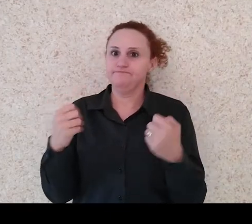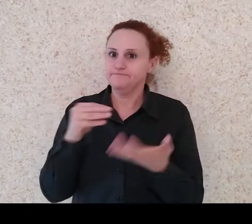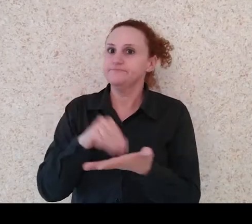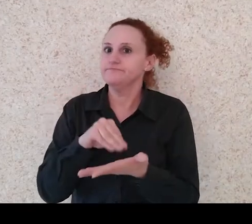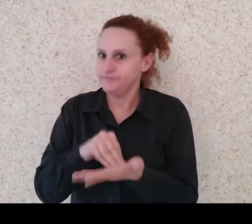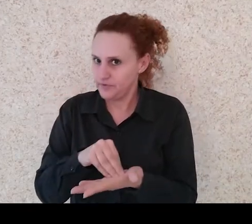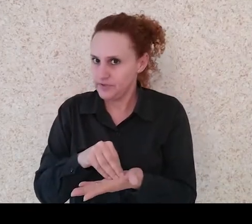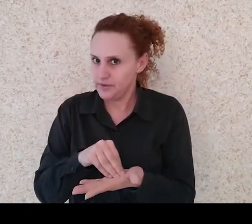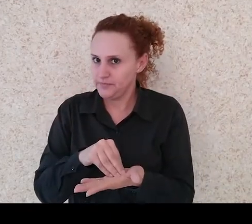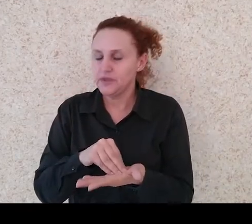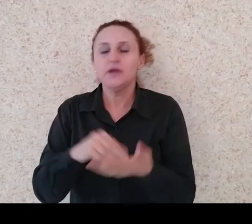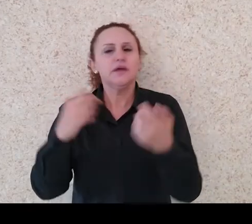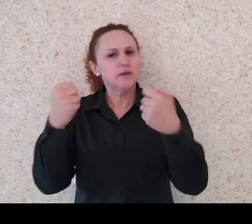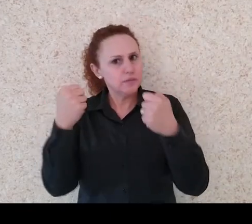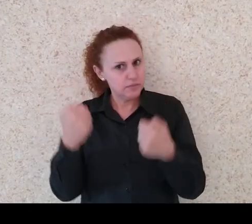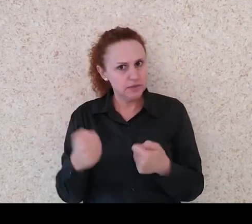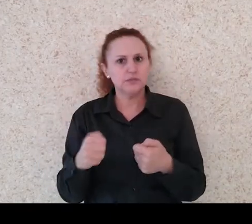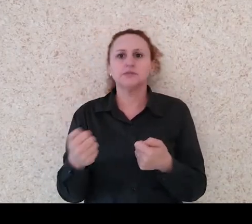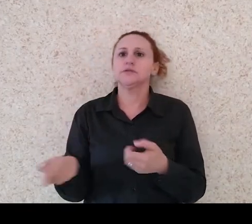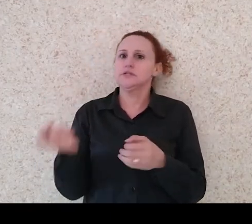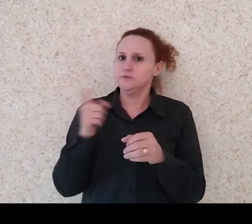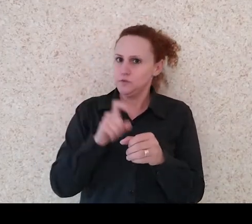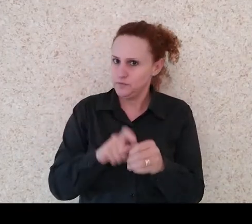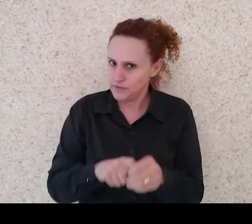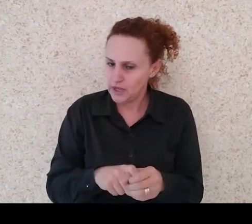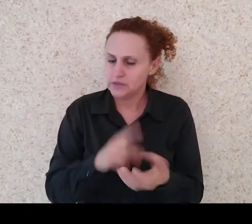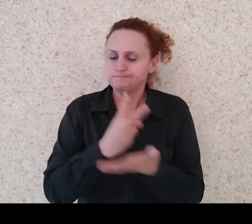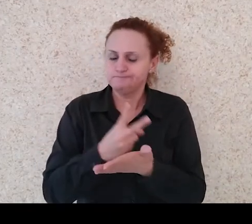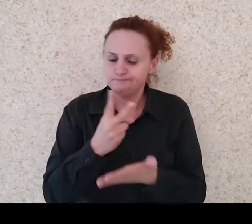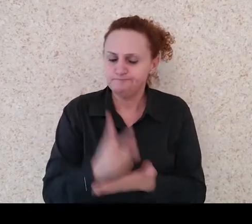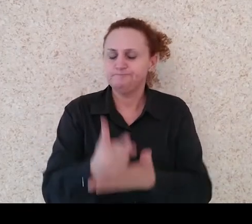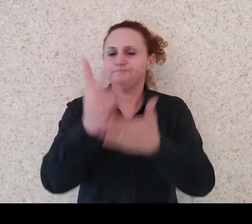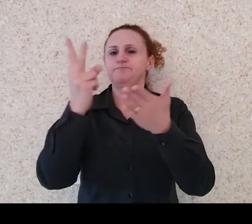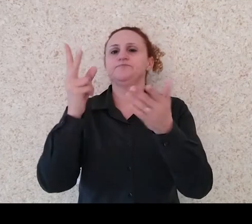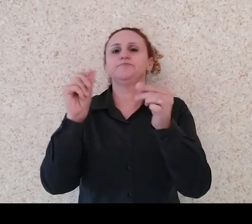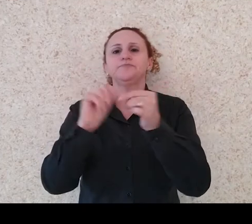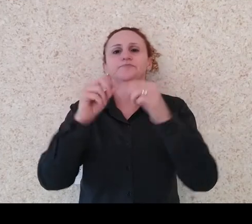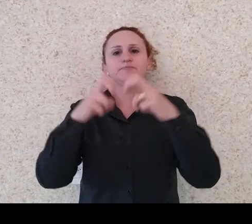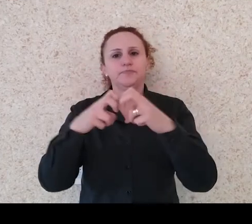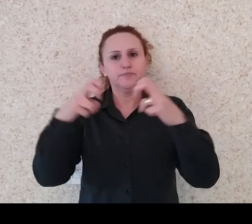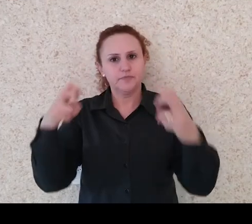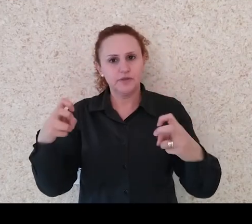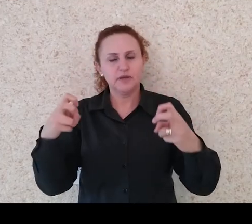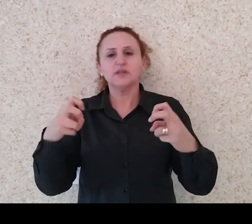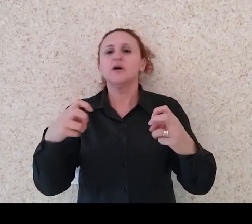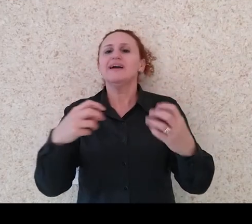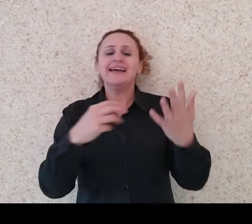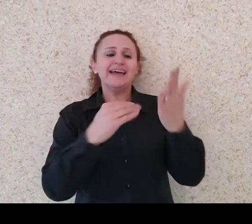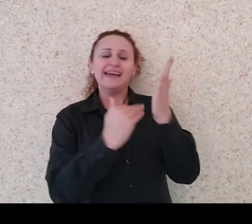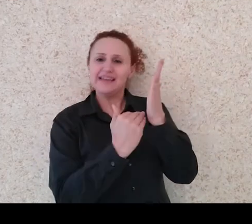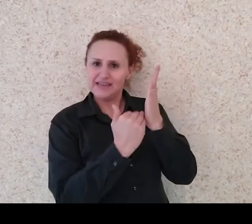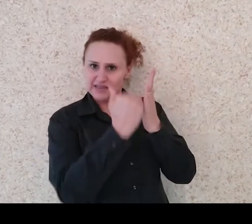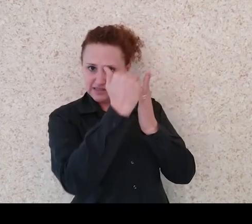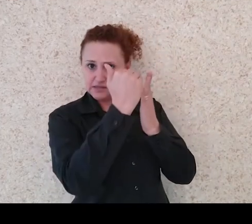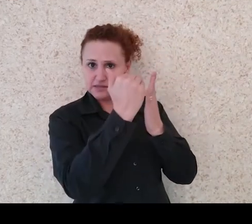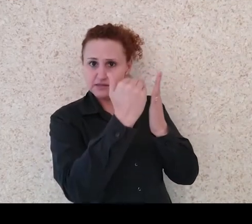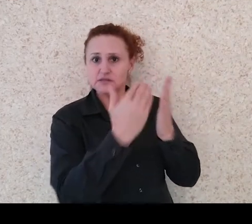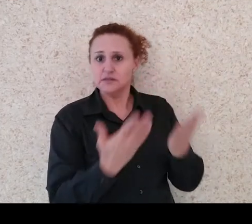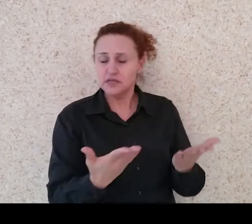tem que voltar anualmente. Então, as etapas que eu comentei, são várias, algumas perguntas relacionadas